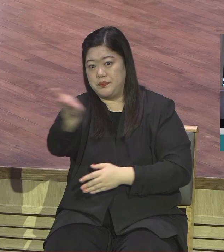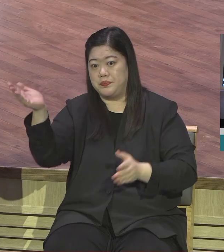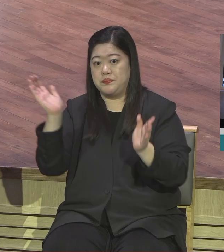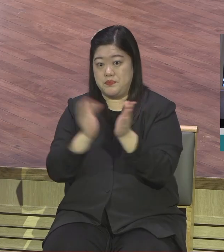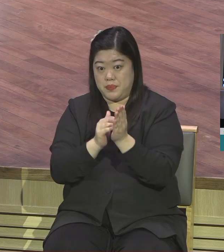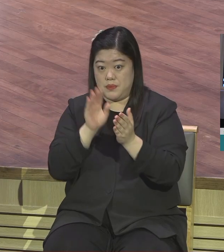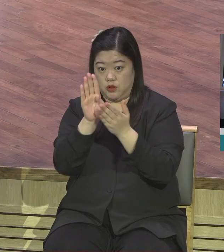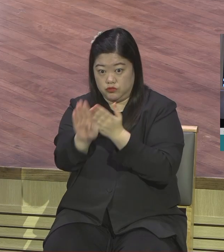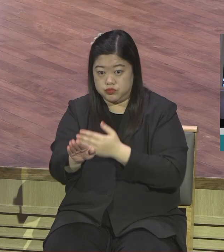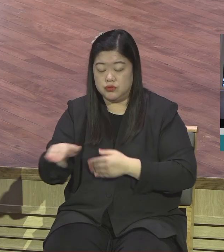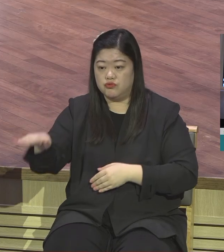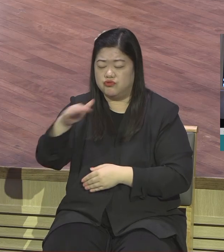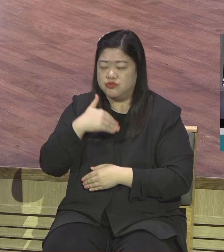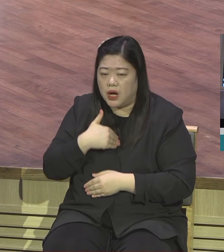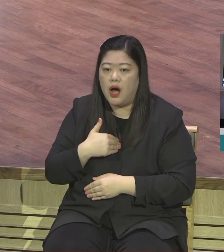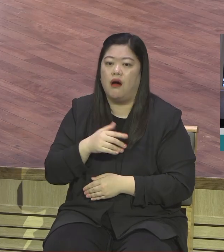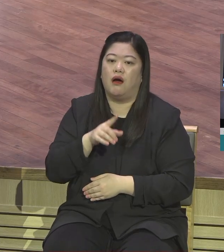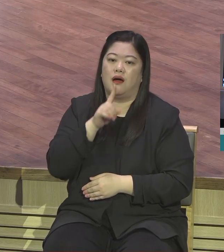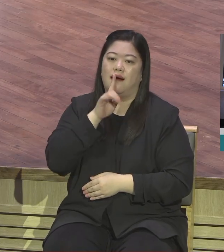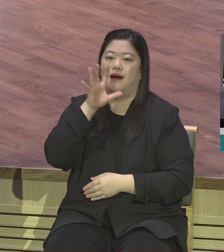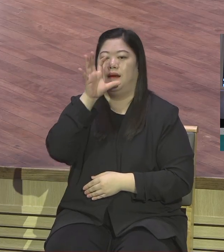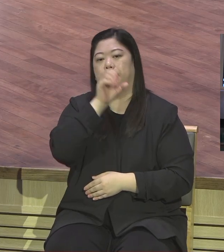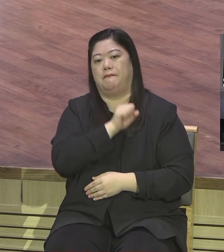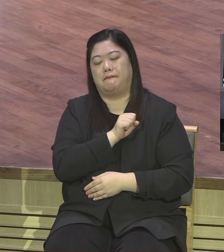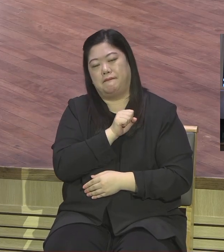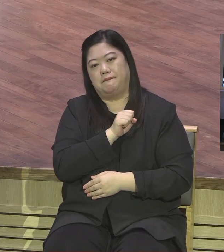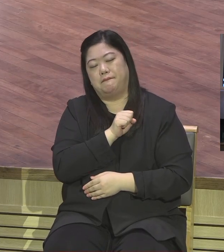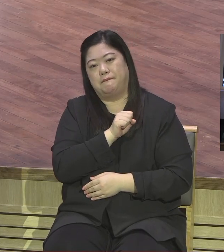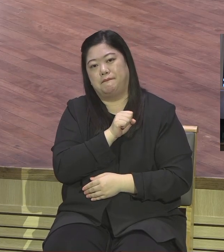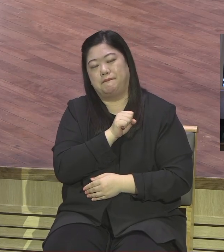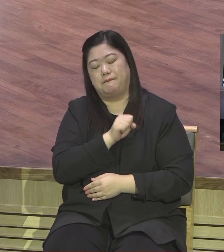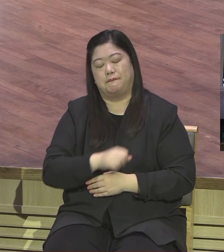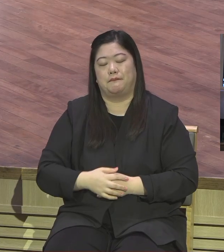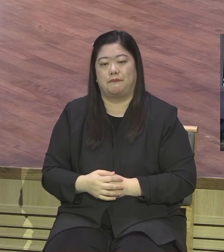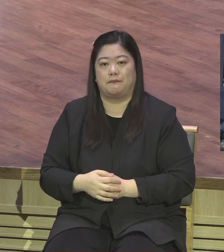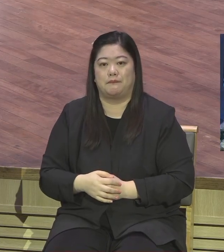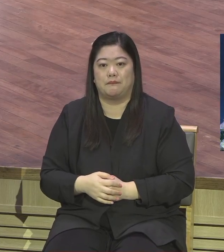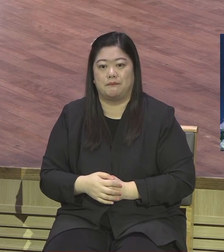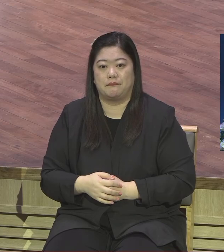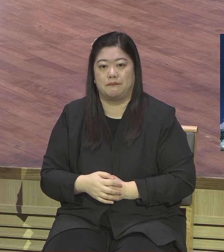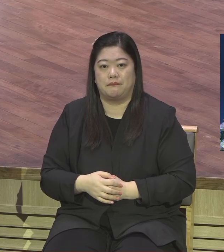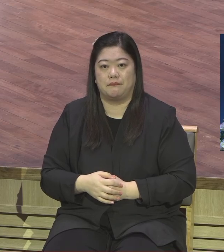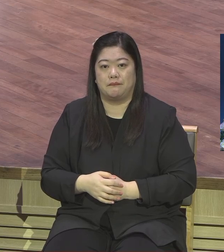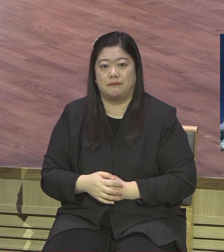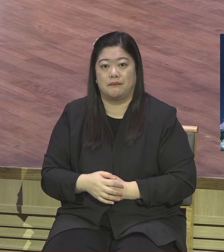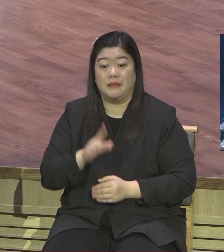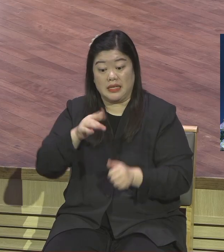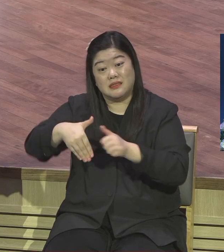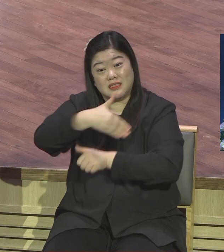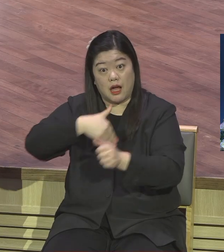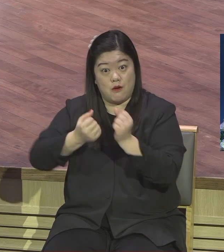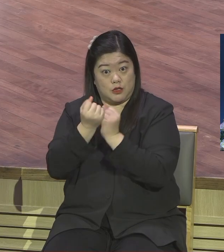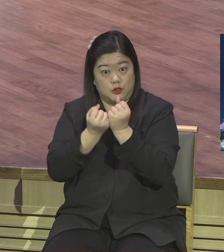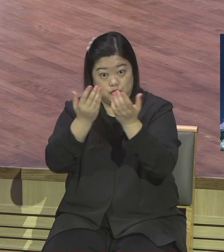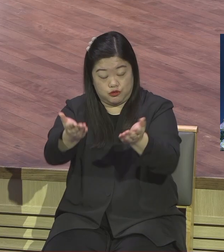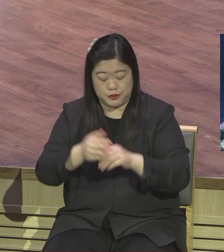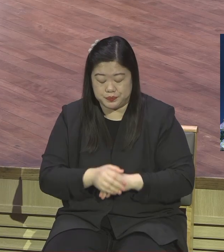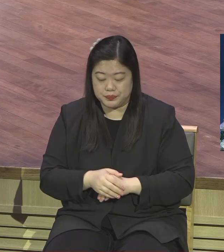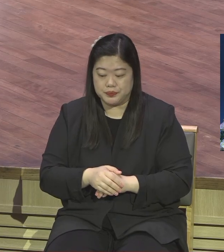할 것이 없노라 이 말씀을 좀 사실적으로 풀어서 말씀드리면요 하나님의